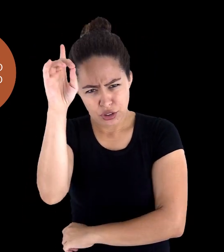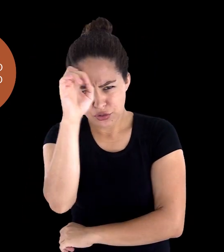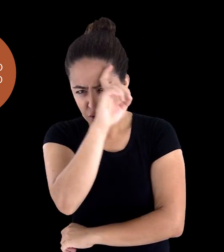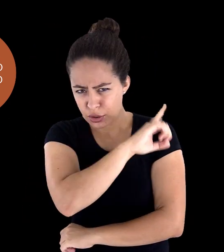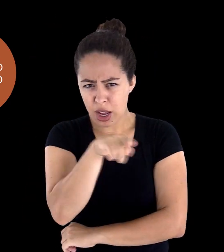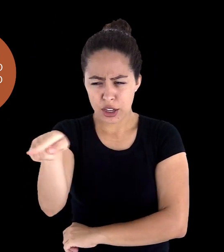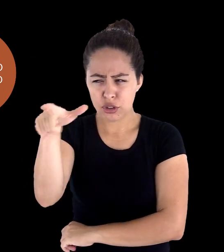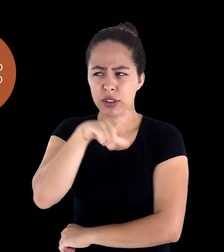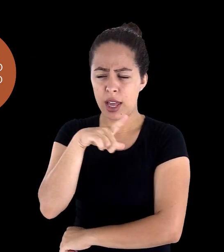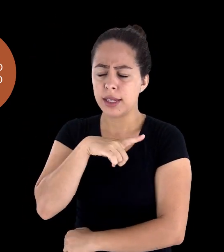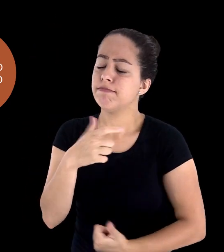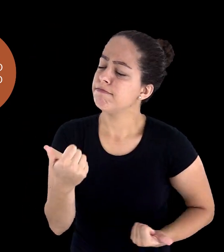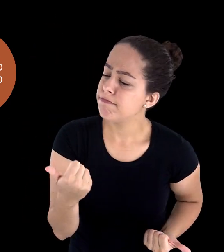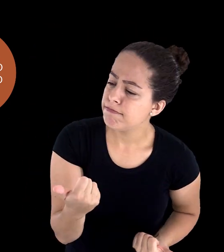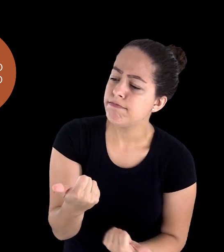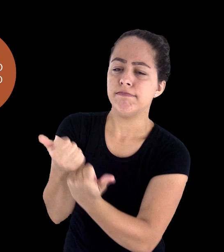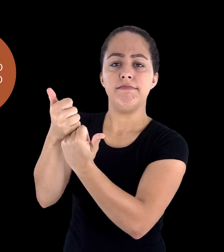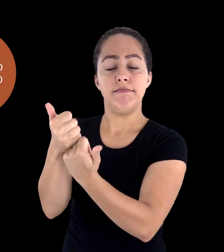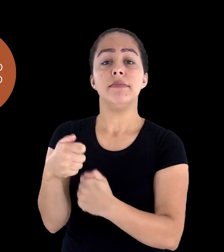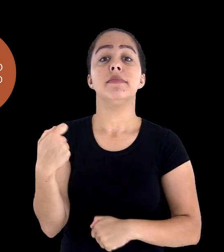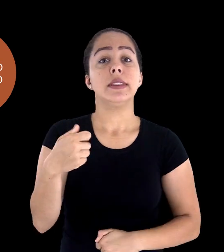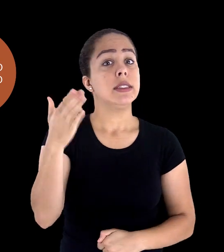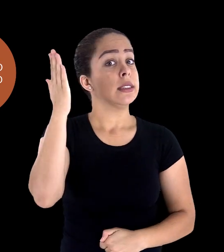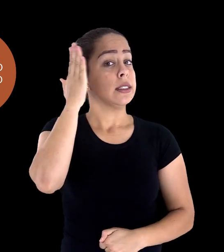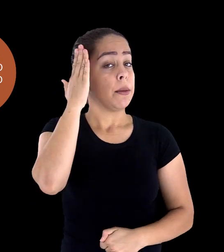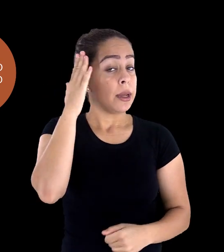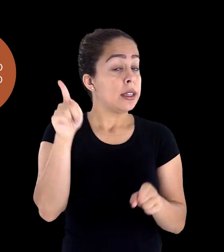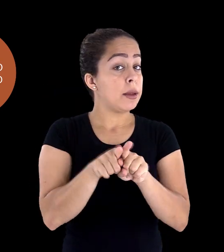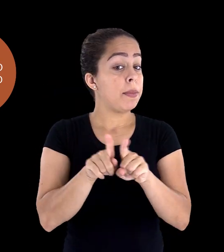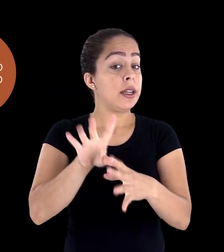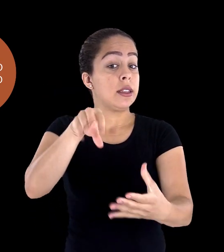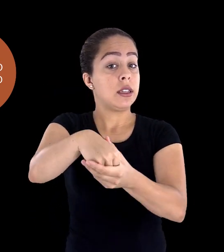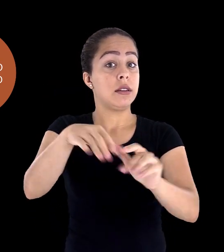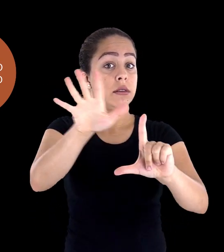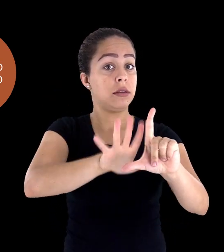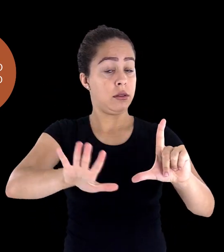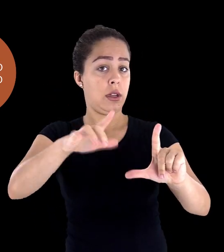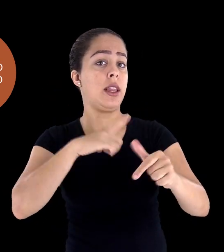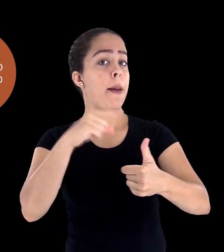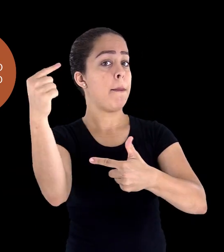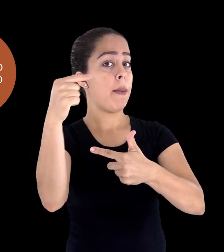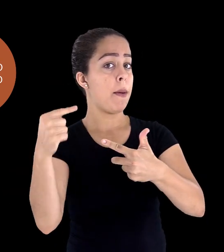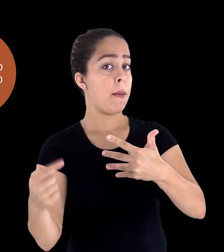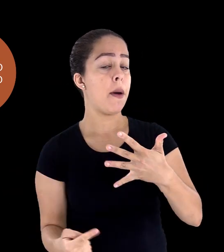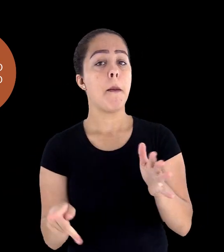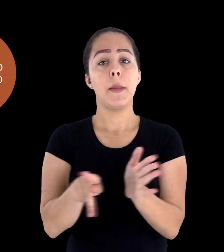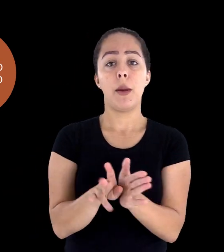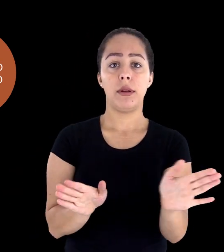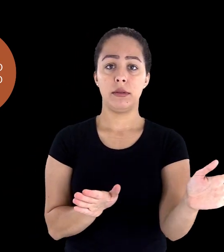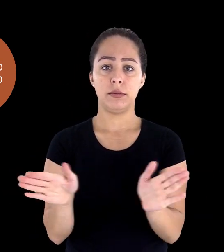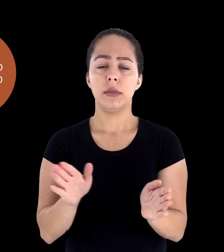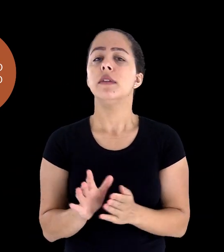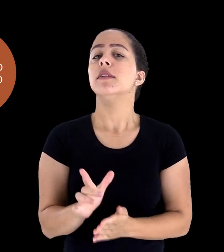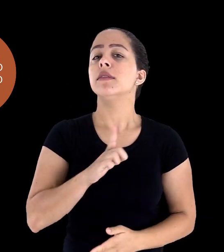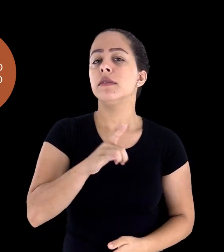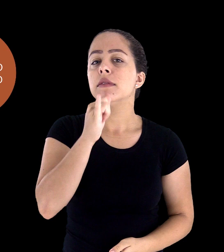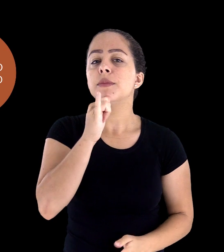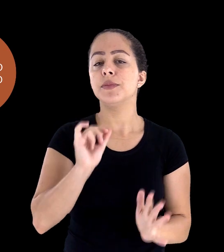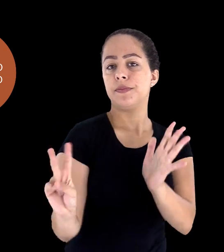principalmente no início dos cursos. Conhecer os recursos de acessibilidade disponíveis no ambiente virtual. Então nós